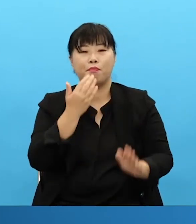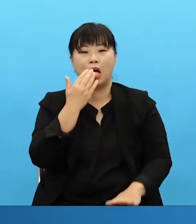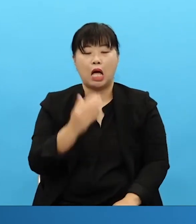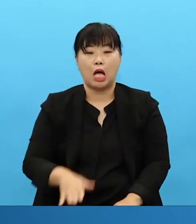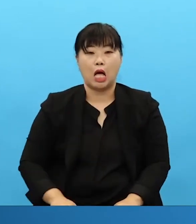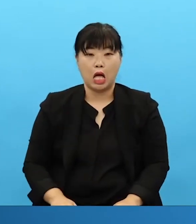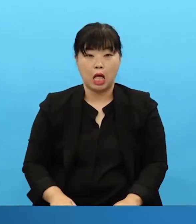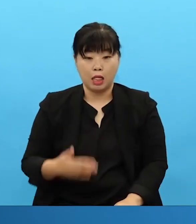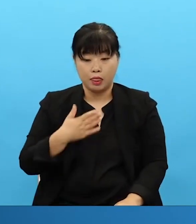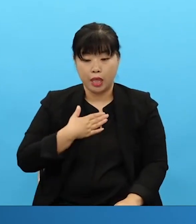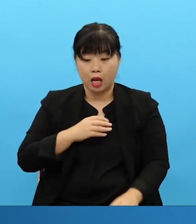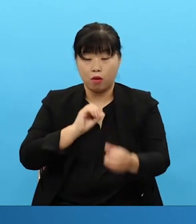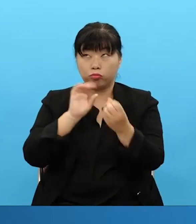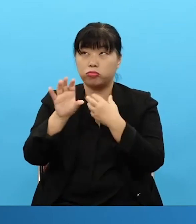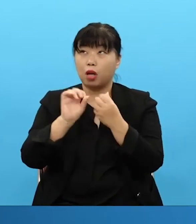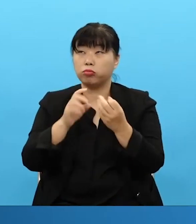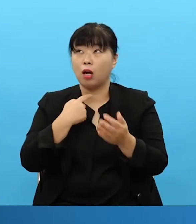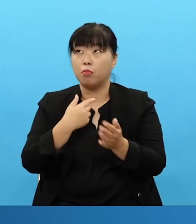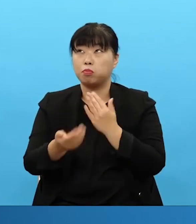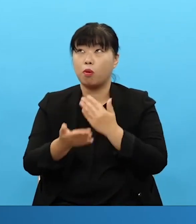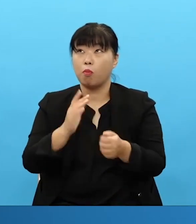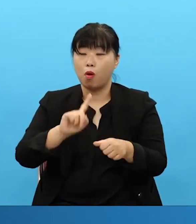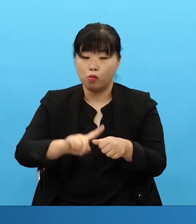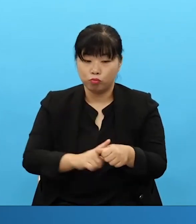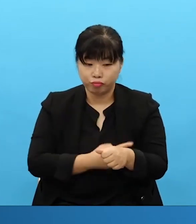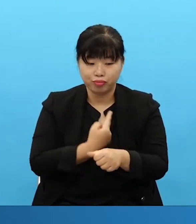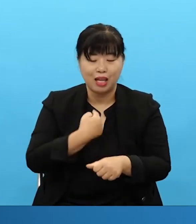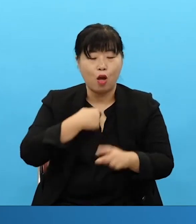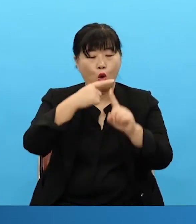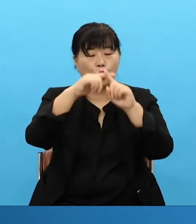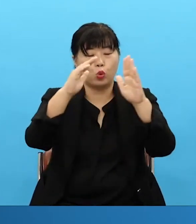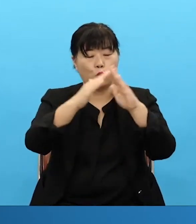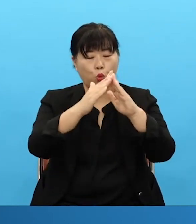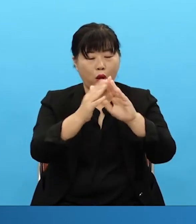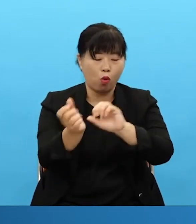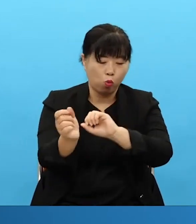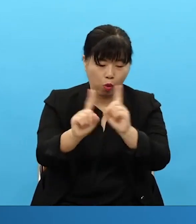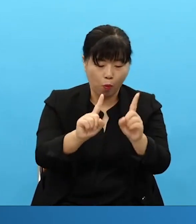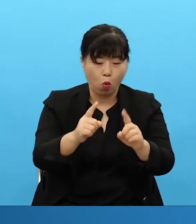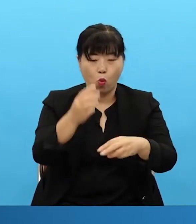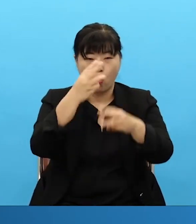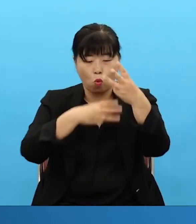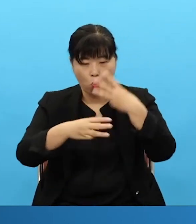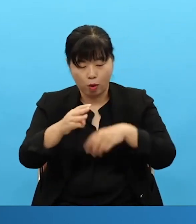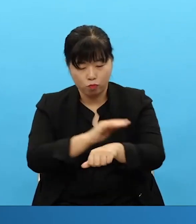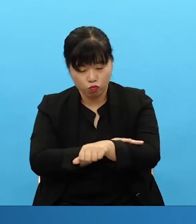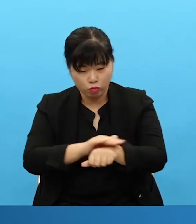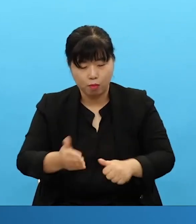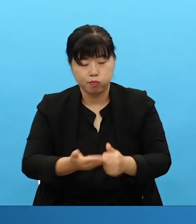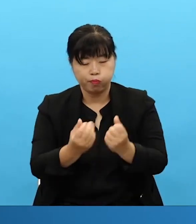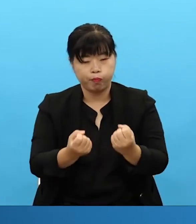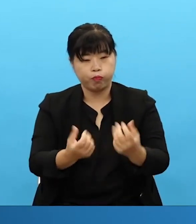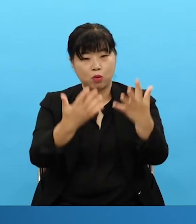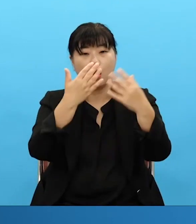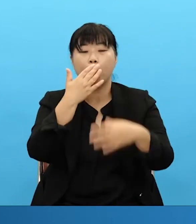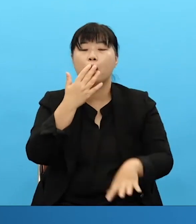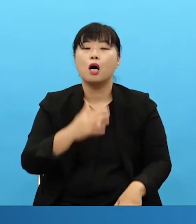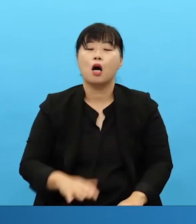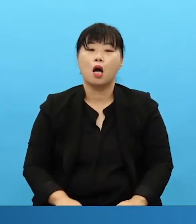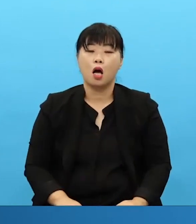살고 여러분이 응답 받으면 후대도 살고 다 살아요. 않습니까? 다른 거 받을 필요 없어요.